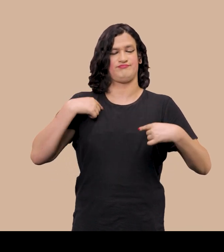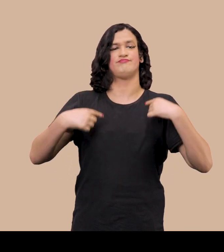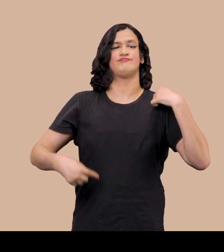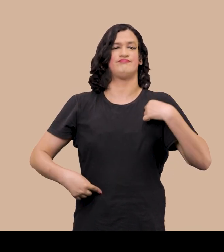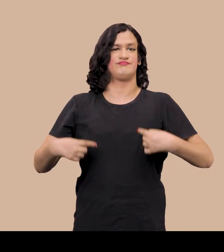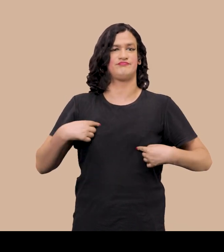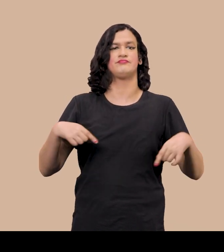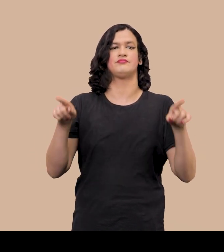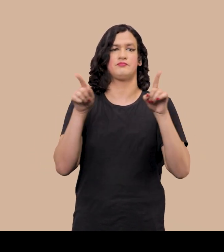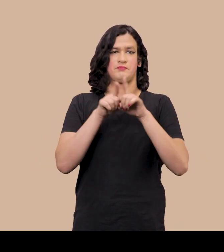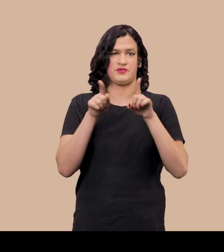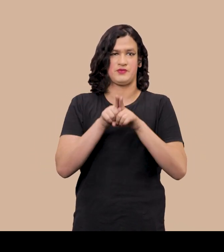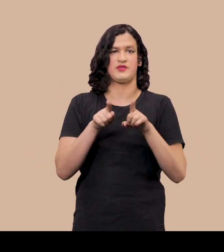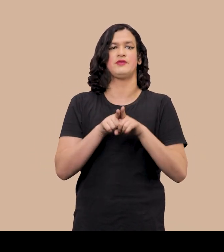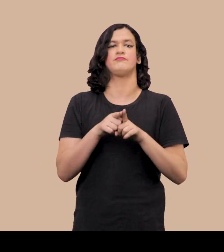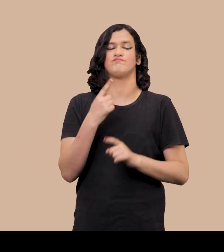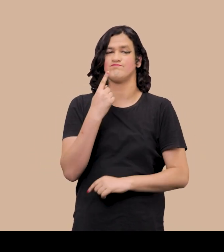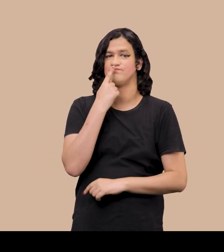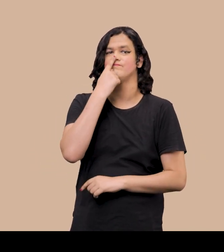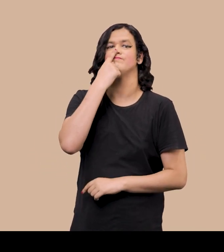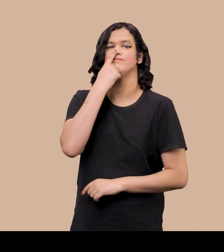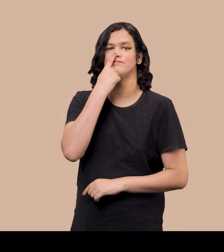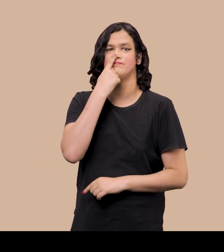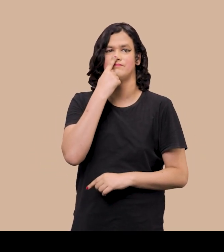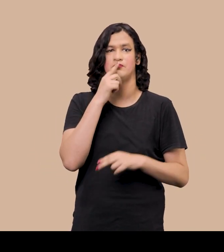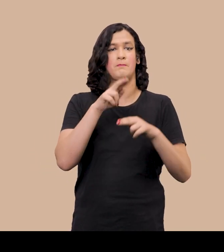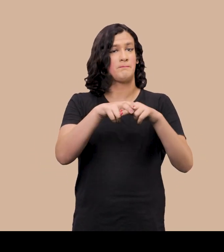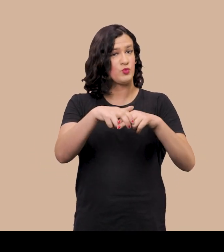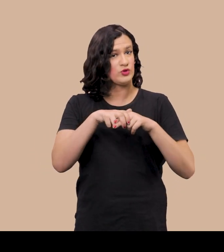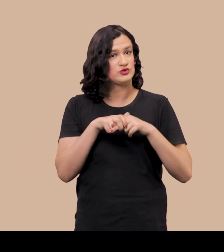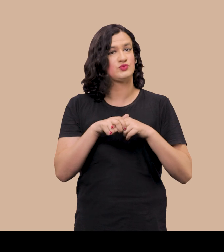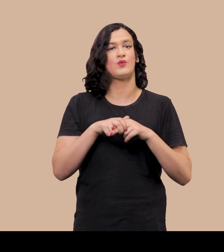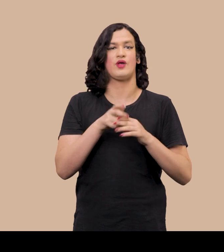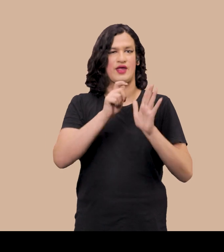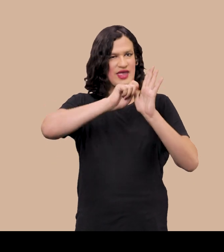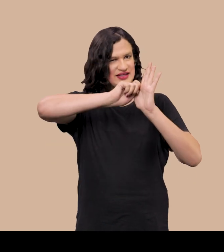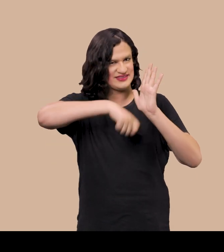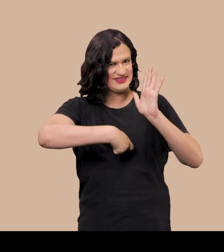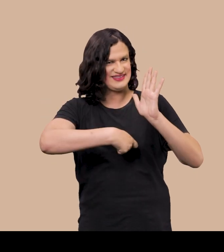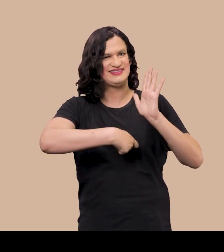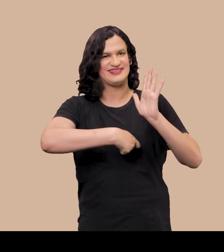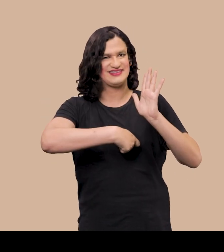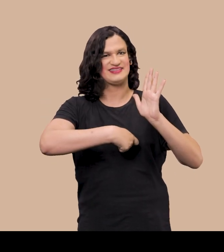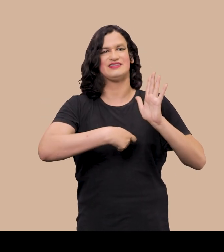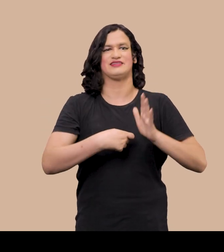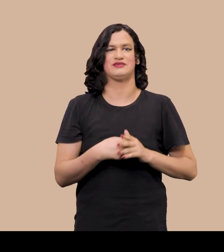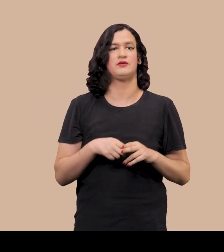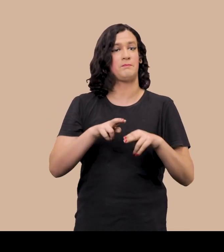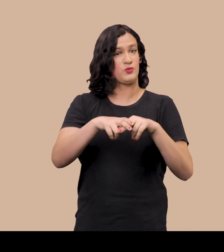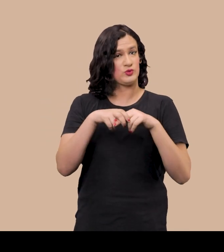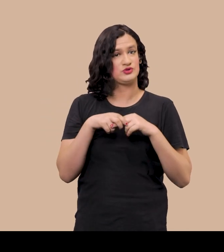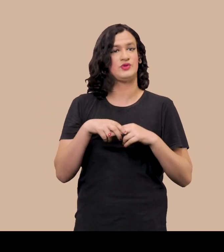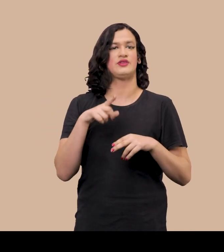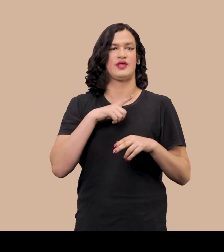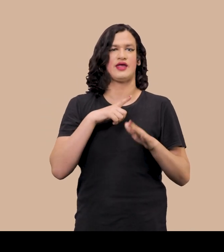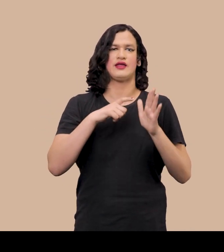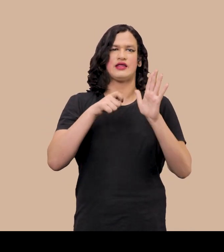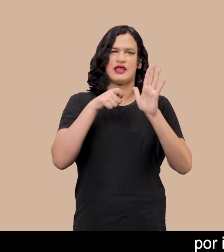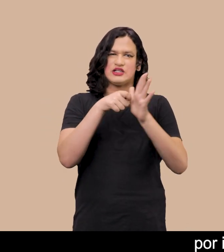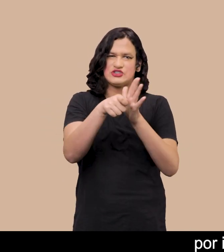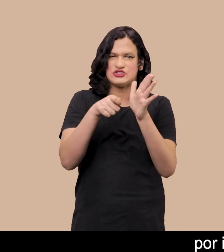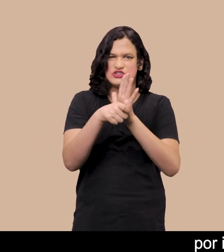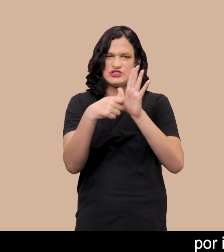afetiva Por isso eles assinam as obras Por isso que as obras têm esperma Por isso que as obras têm esparadrapo